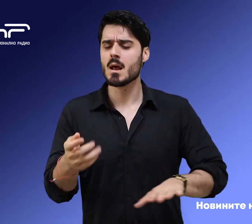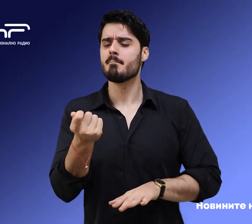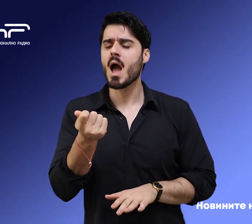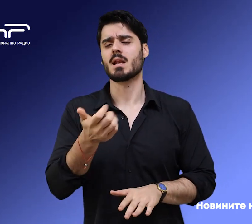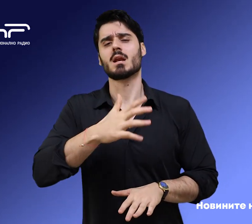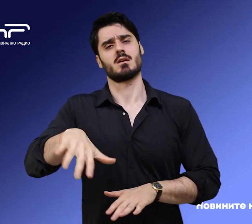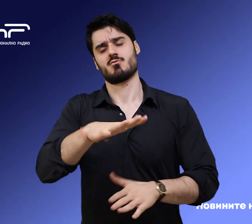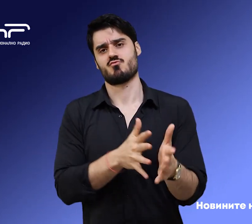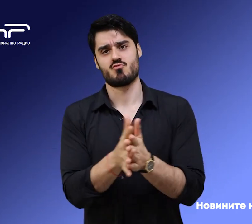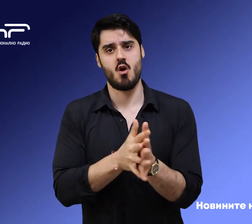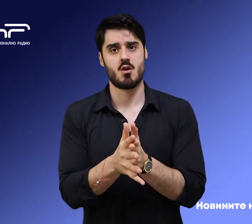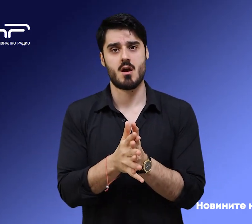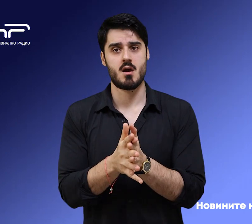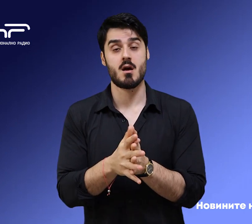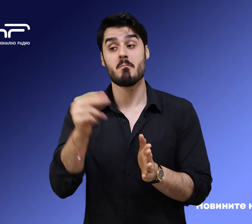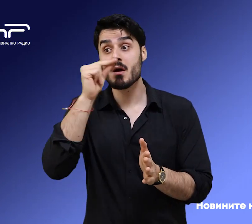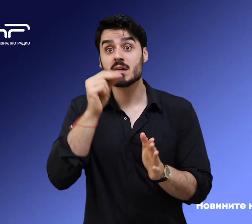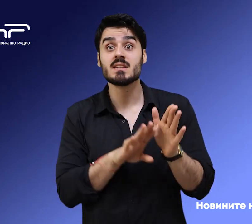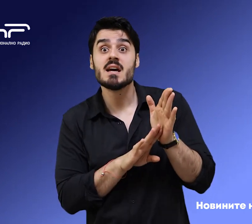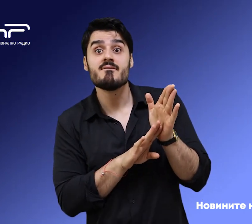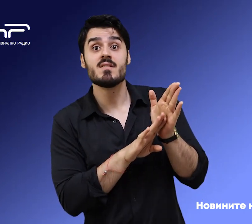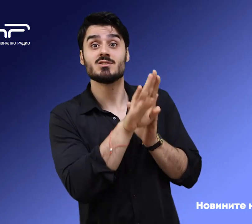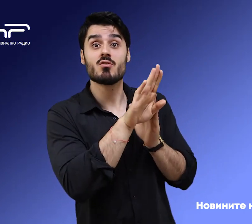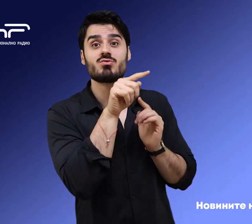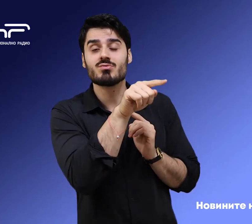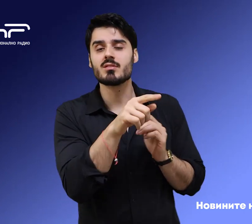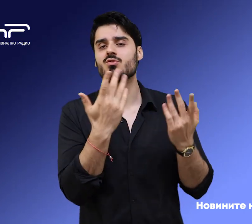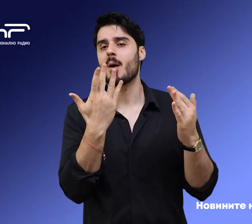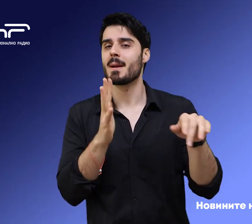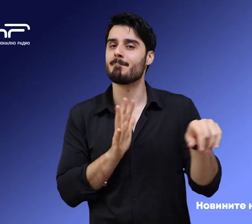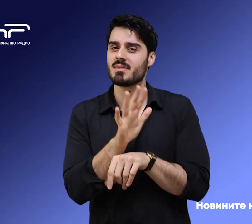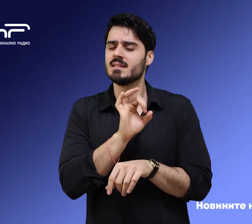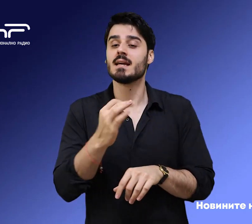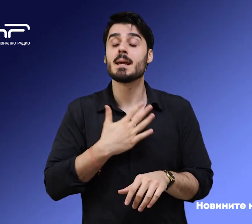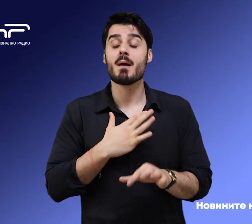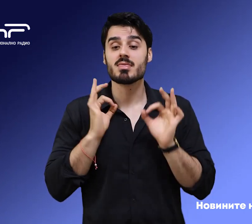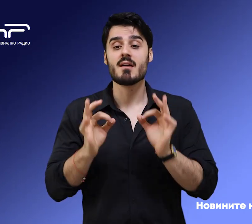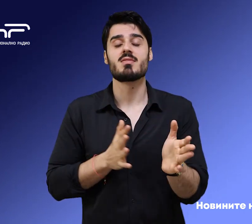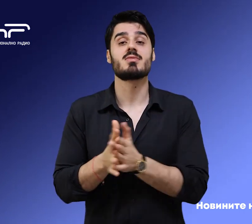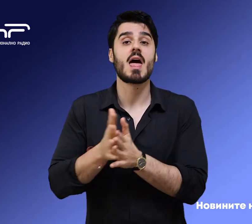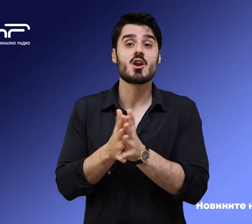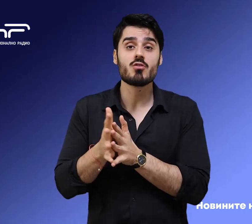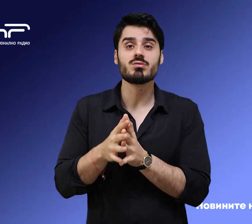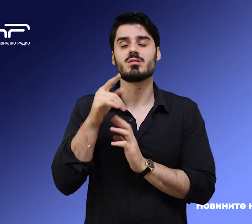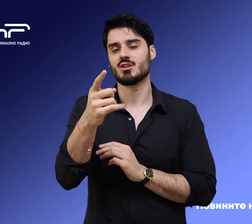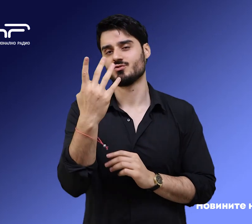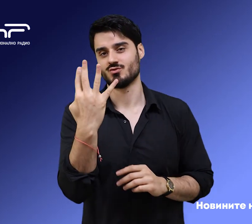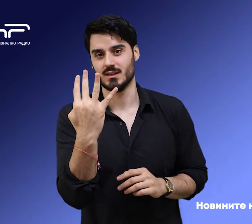гражданите. Български възход на Стефан Янев ще е с номер 15, а има такъв народ с 4, като твърдят, че ще са част от